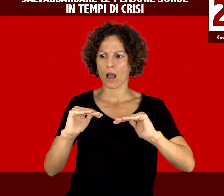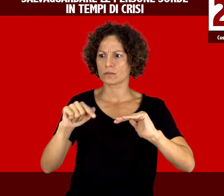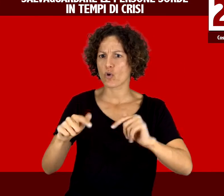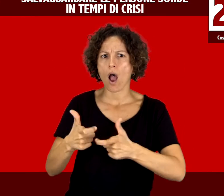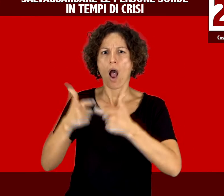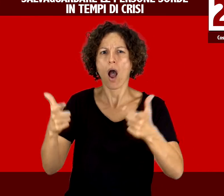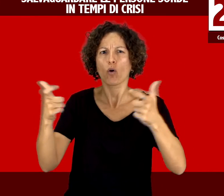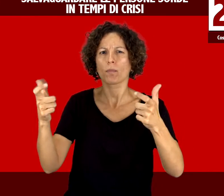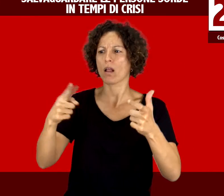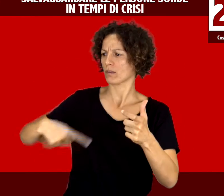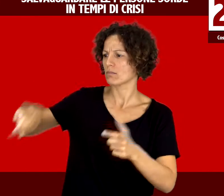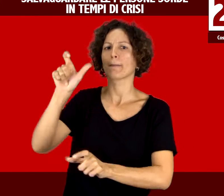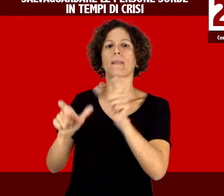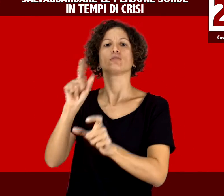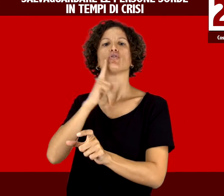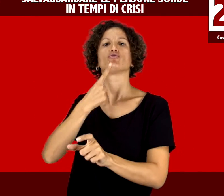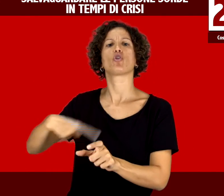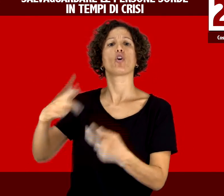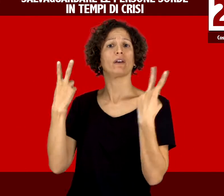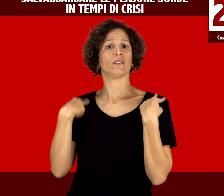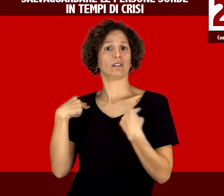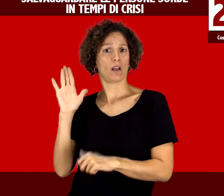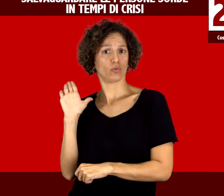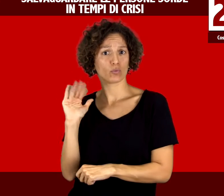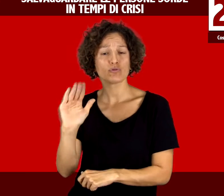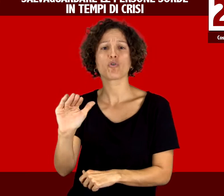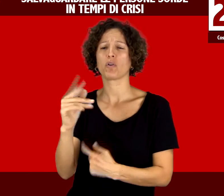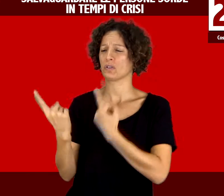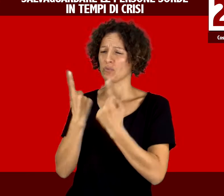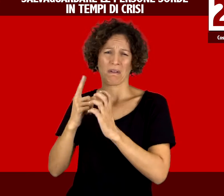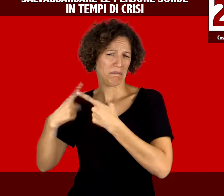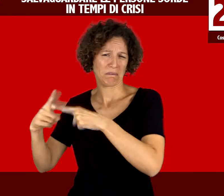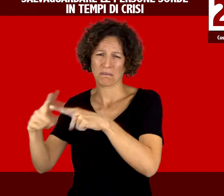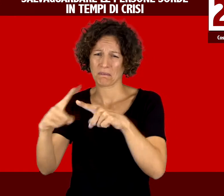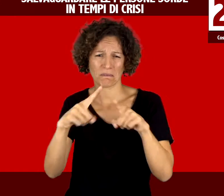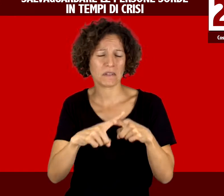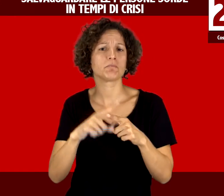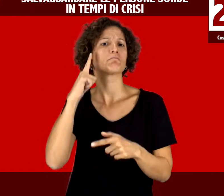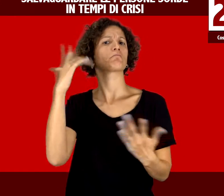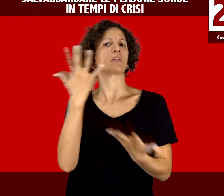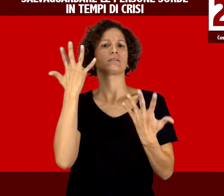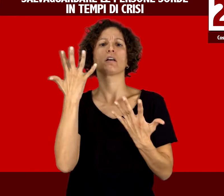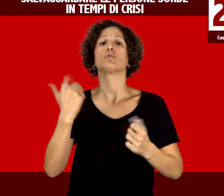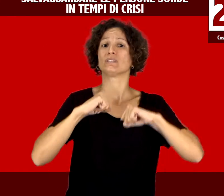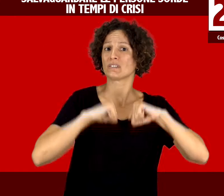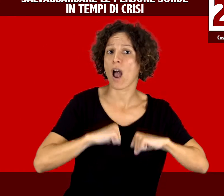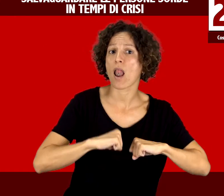sorde in ogni ambito della vita, a cominciare dalla salute all'informazione. Pensiamo poi alla comunità sorda ucraina